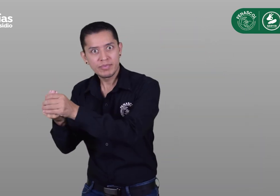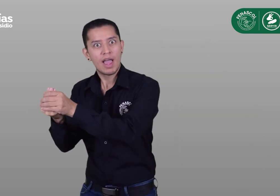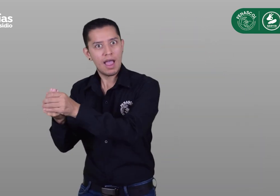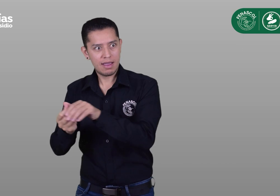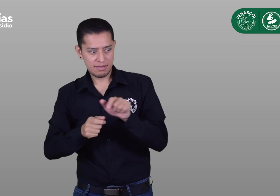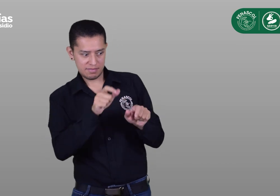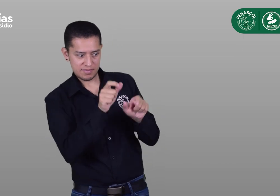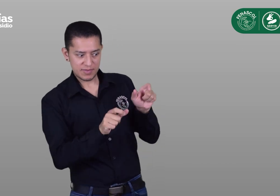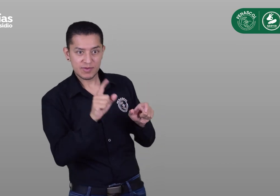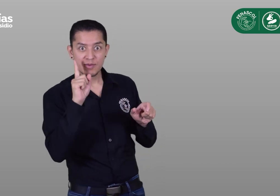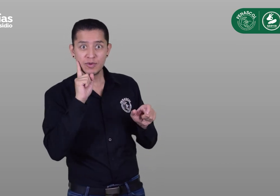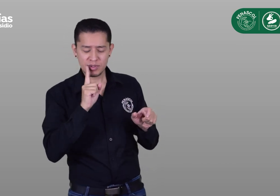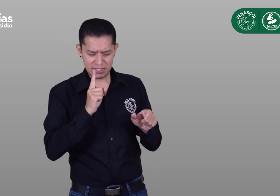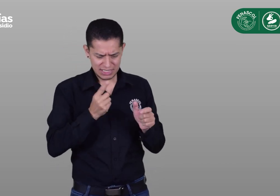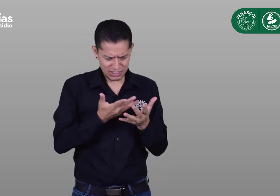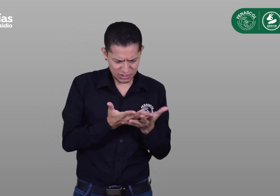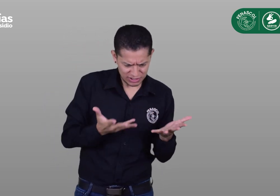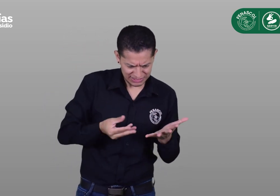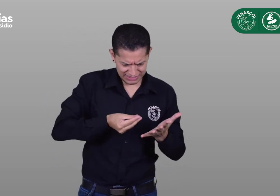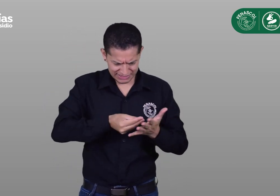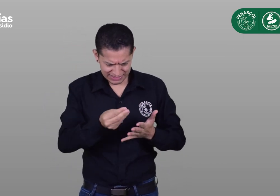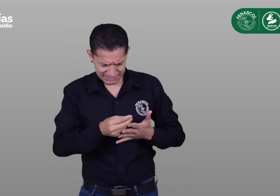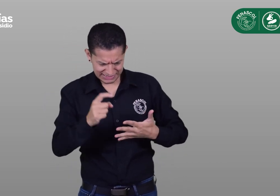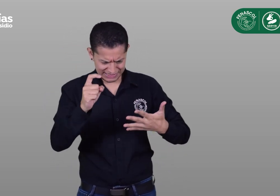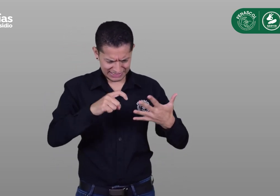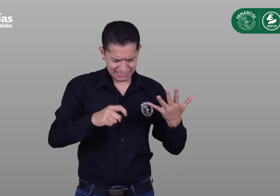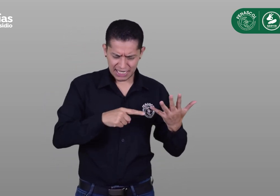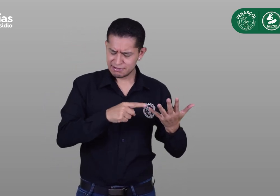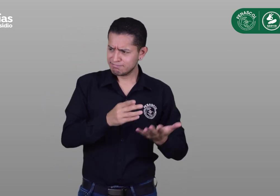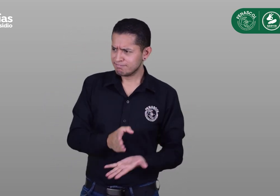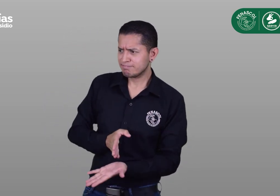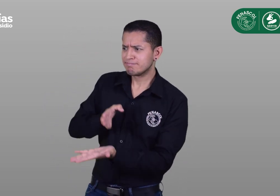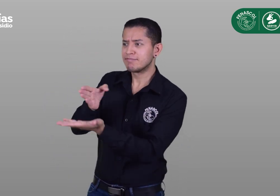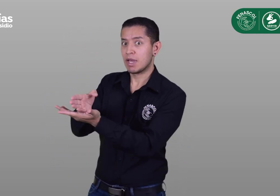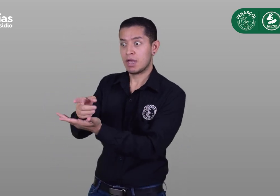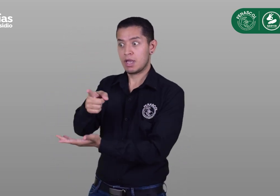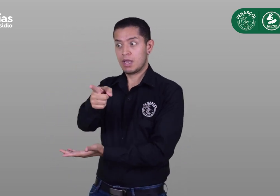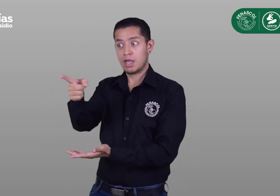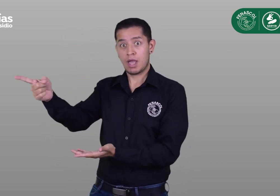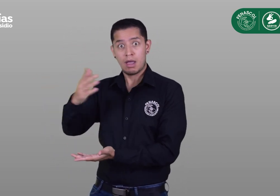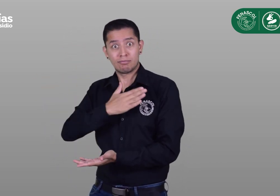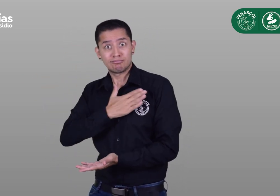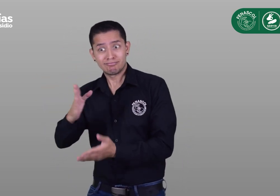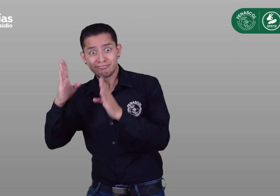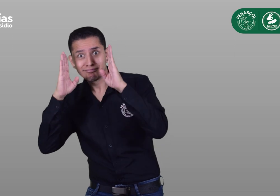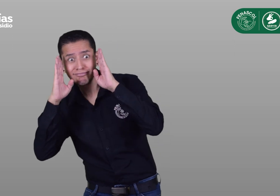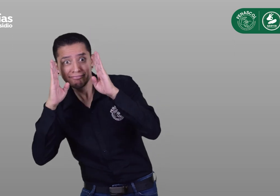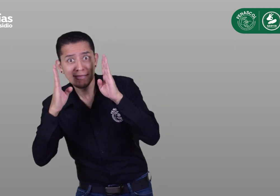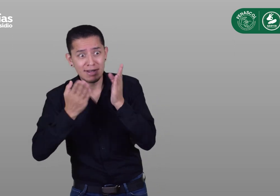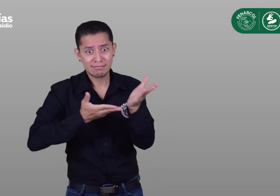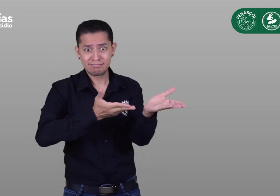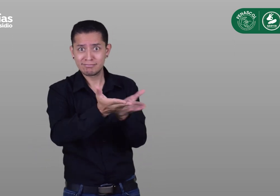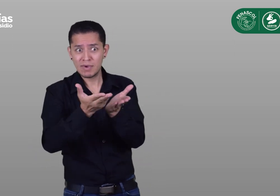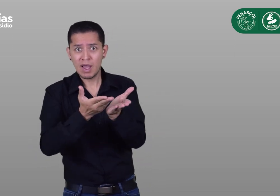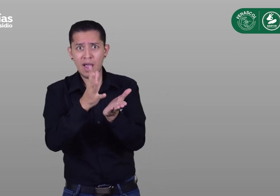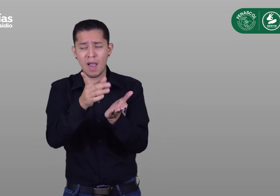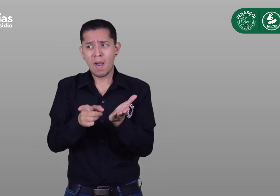Las personas hordas que necesiten realizar alguna compra serán atendidas en lengua de señas colombiana con total disposición,